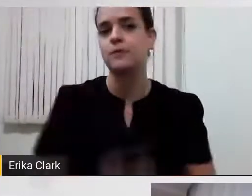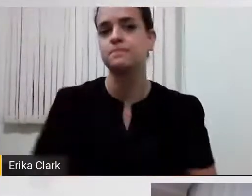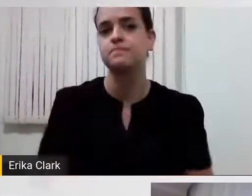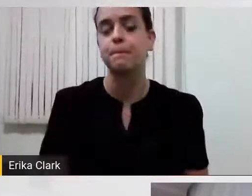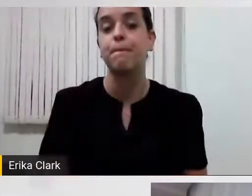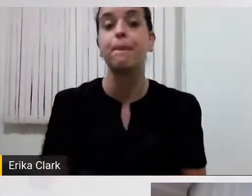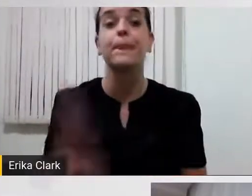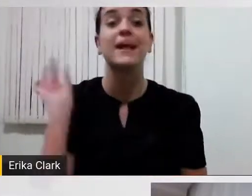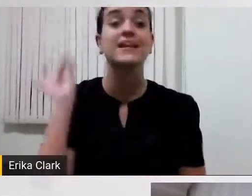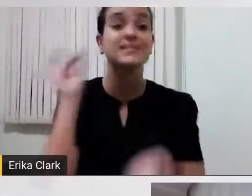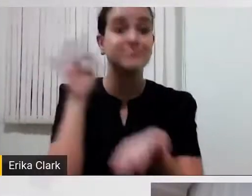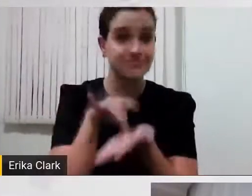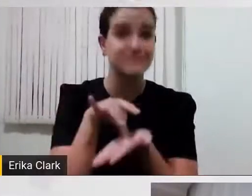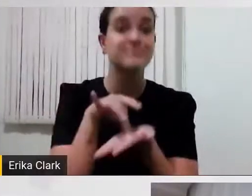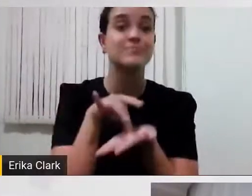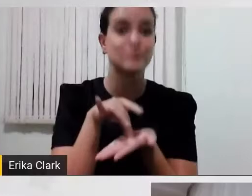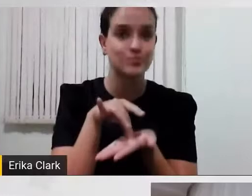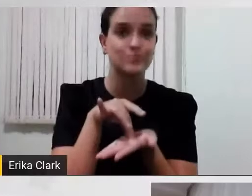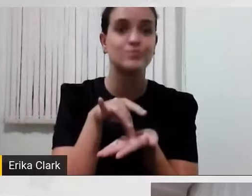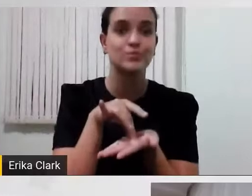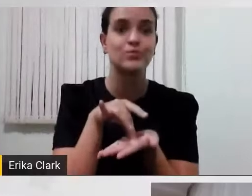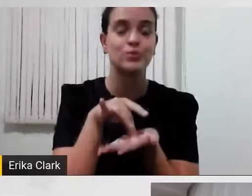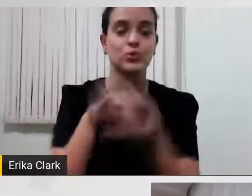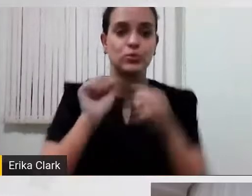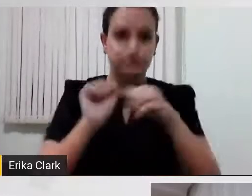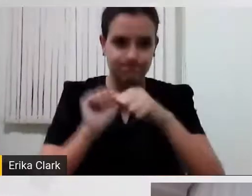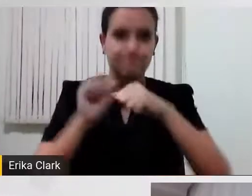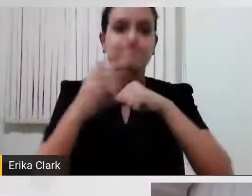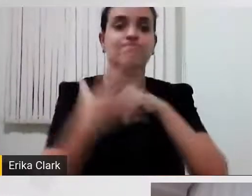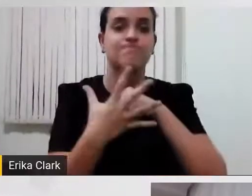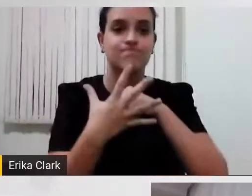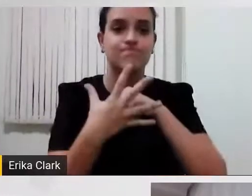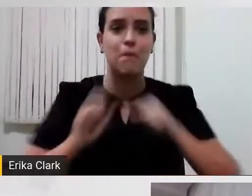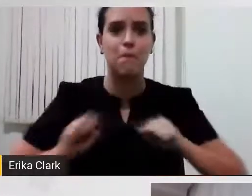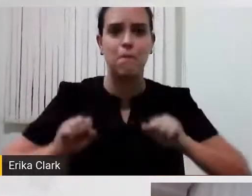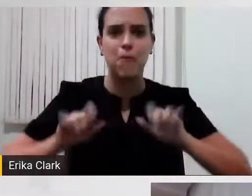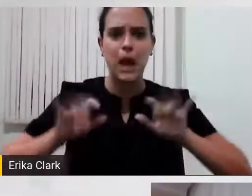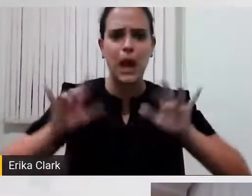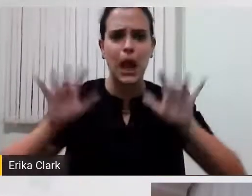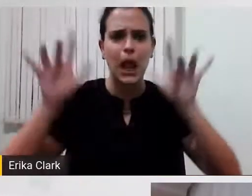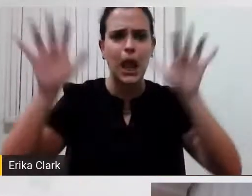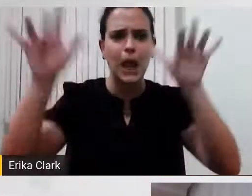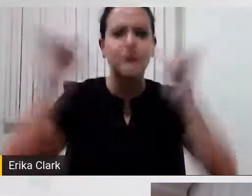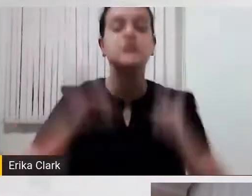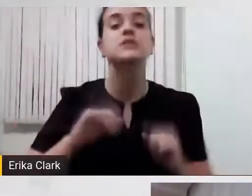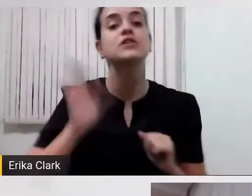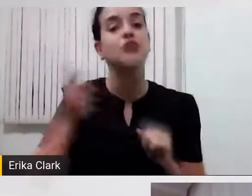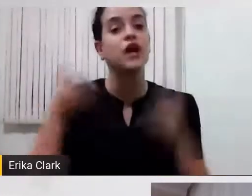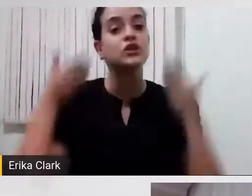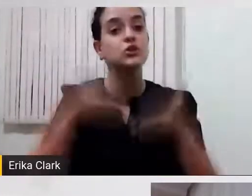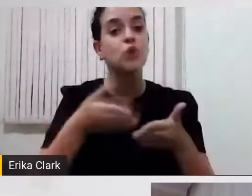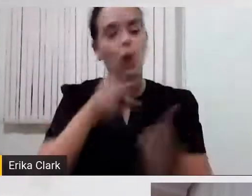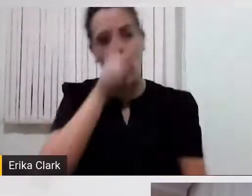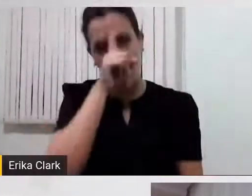da COVID, da pandemia, chegaram aos hospitais muitas pessoas com problemas